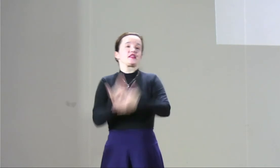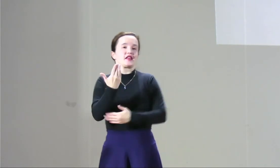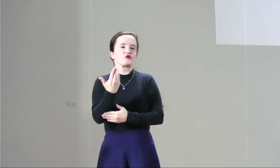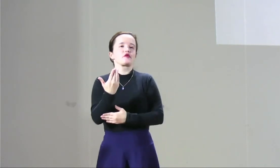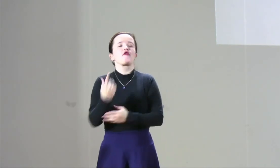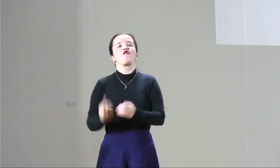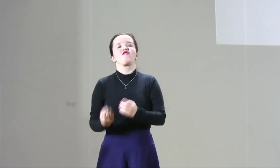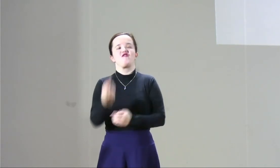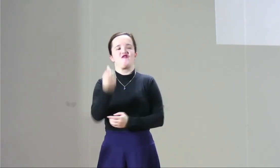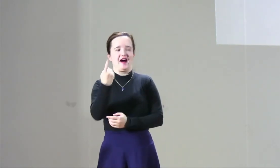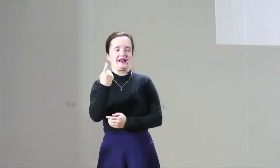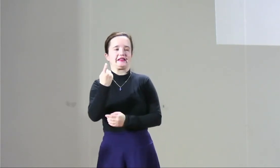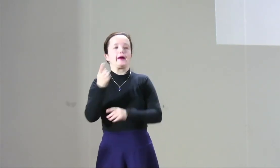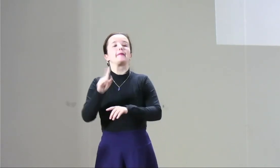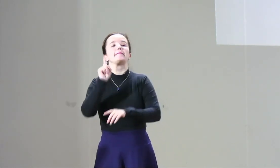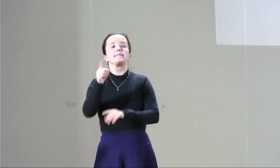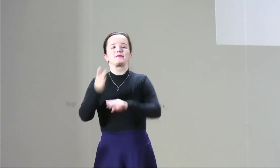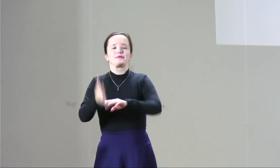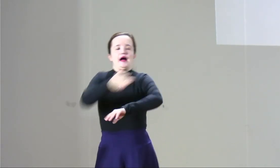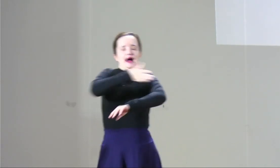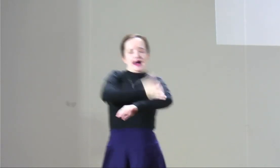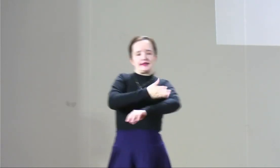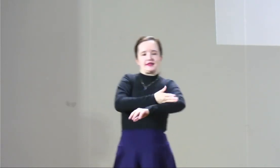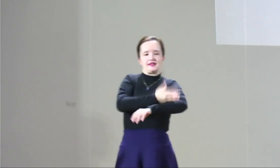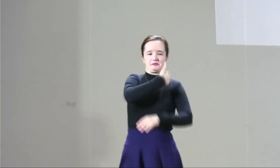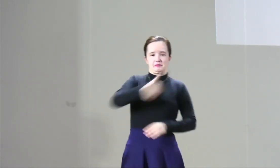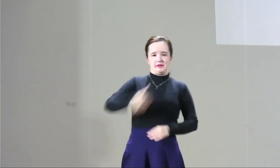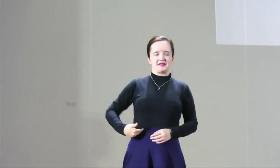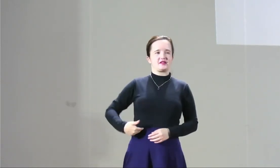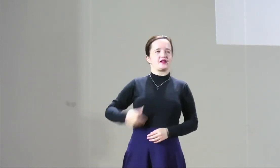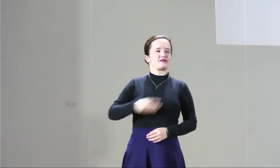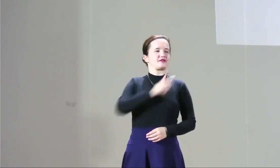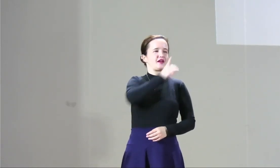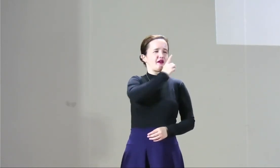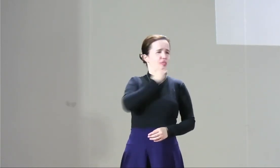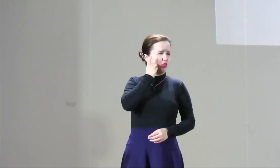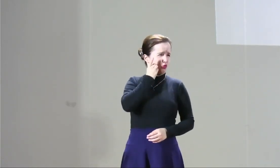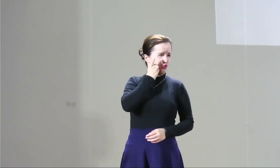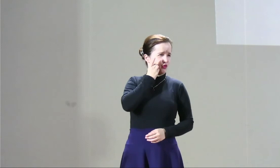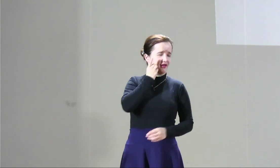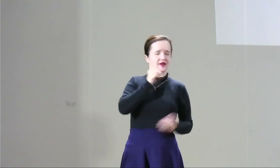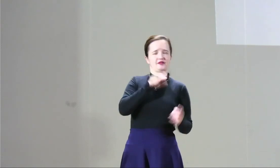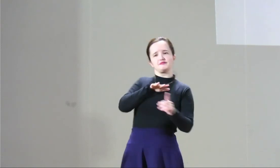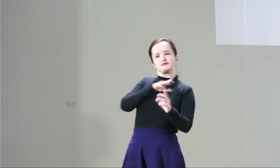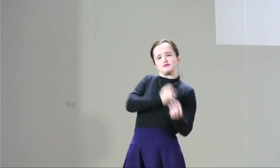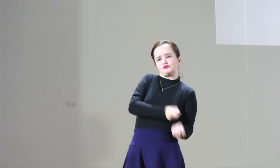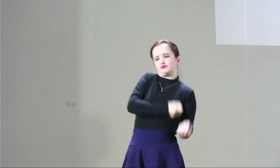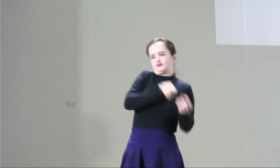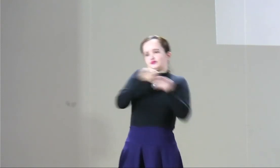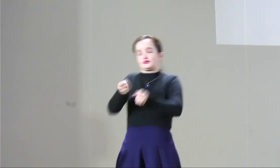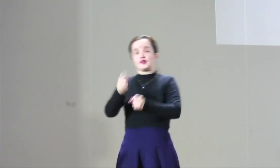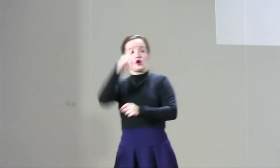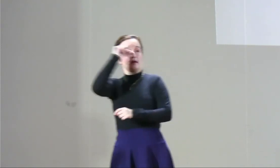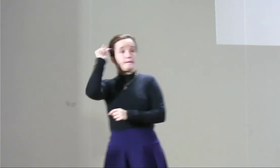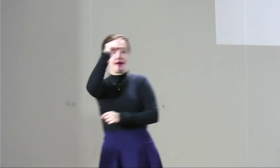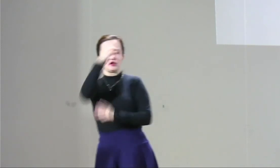es una barrera entonces ahora desde el nuevo gobierno la idea es al anterior presidente aquí estaba